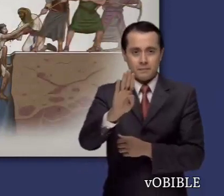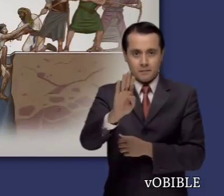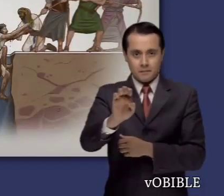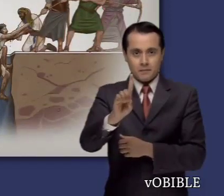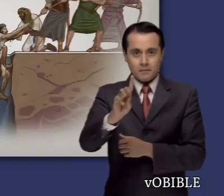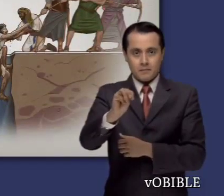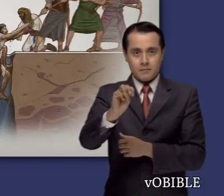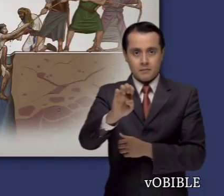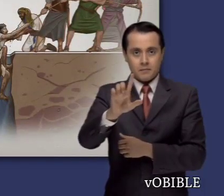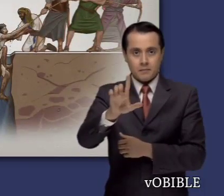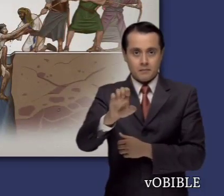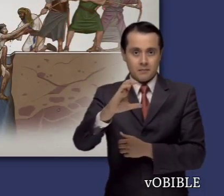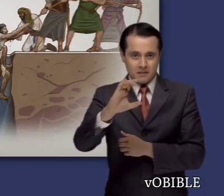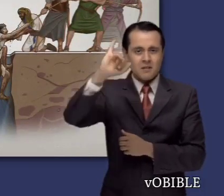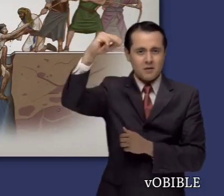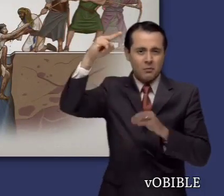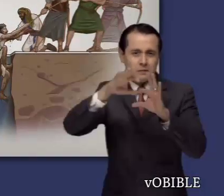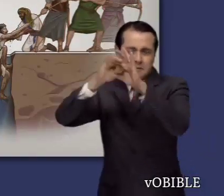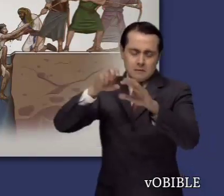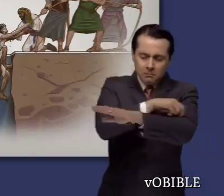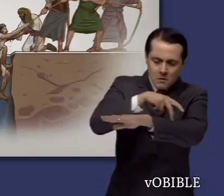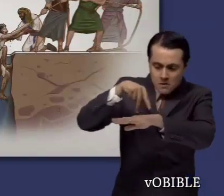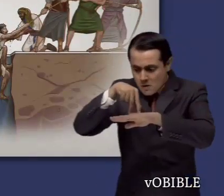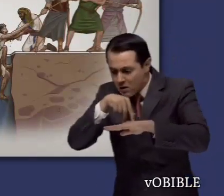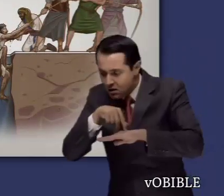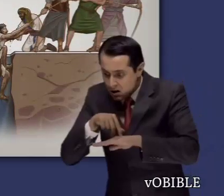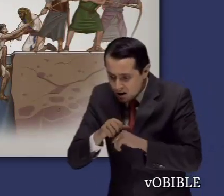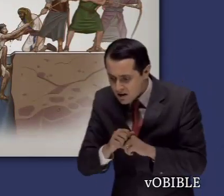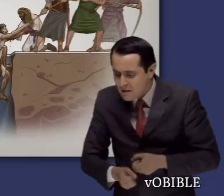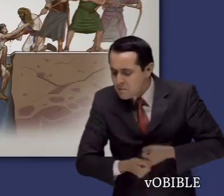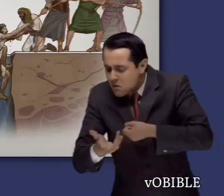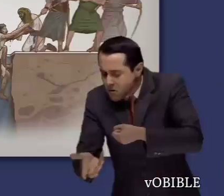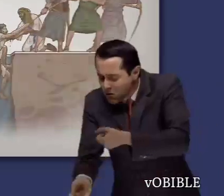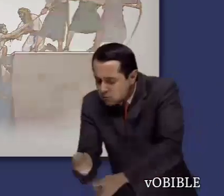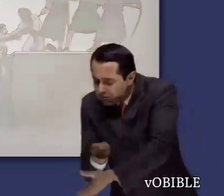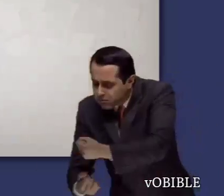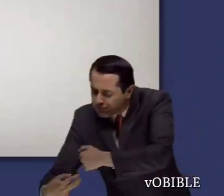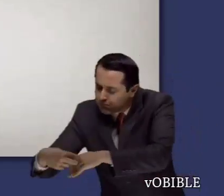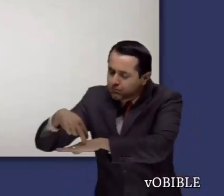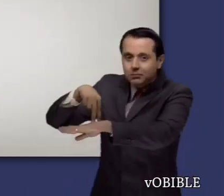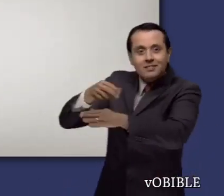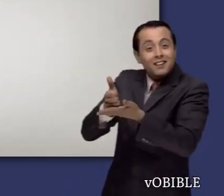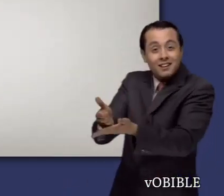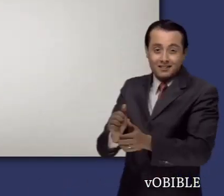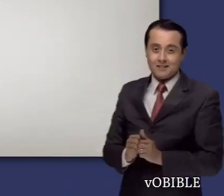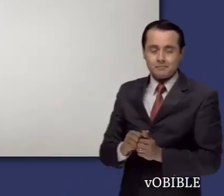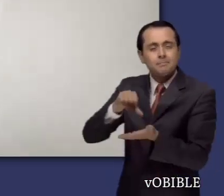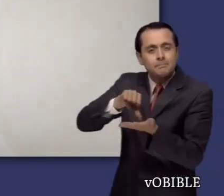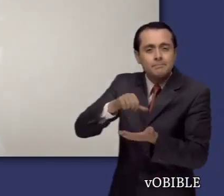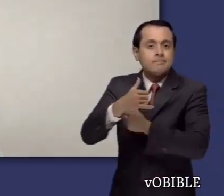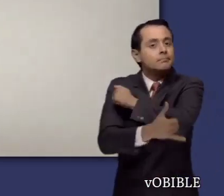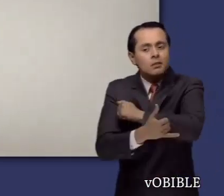Pero Ebed-Melec, un siervo fiel de Jehová, lo rescata. En el libro de